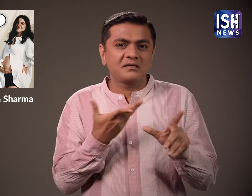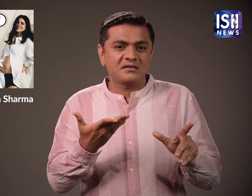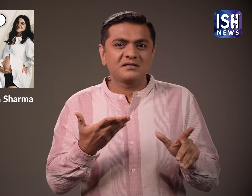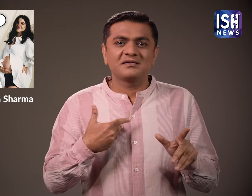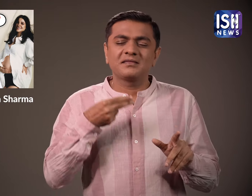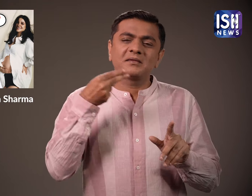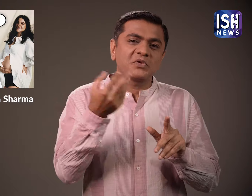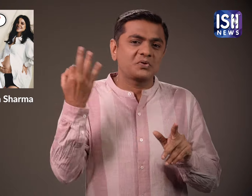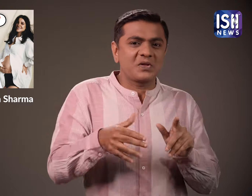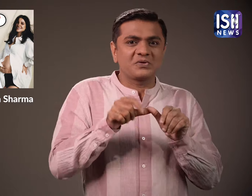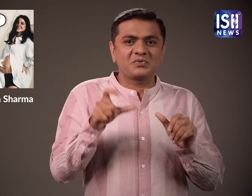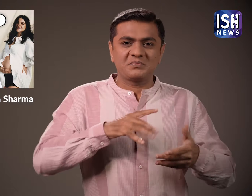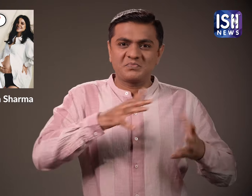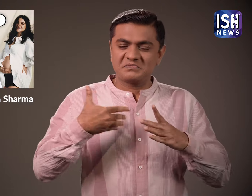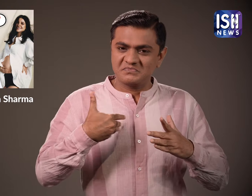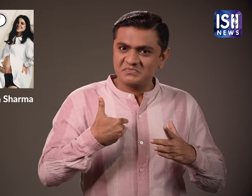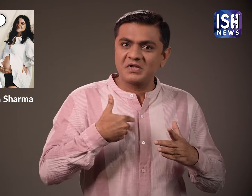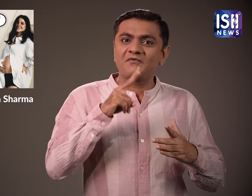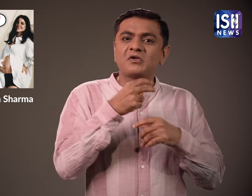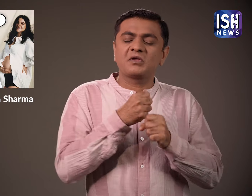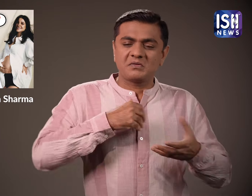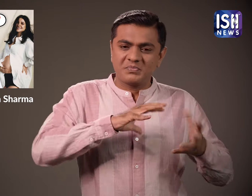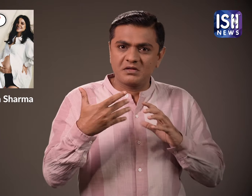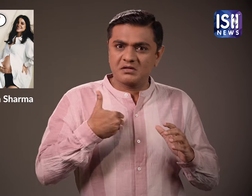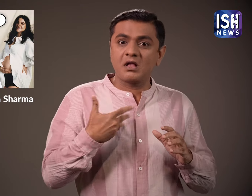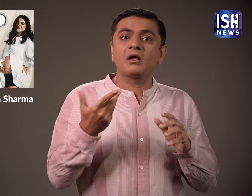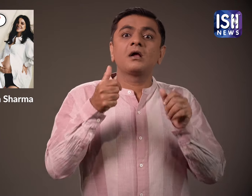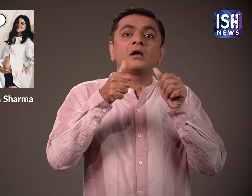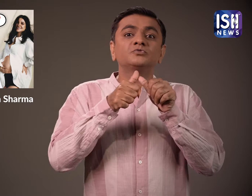सैक डो फर्जी अकाउंट सामने आने लगे